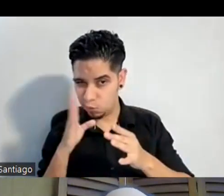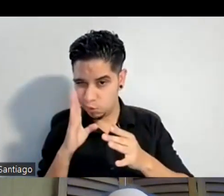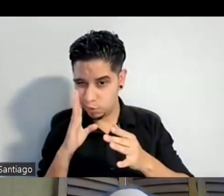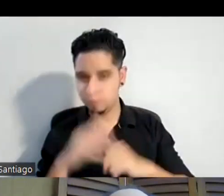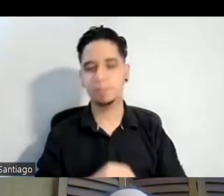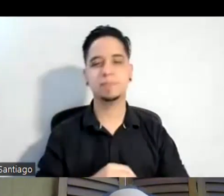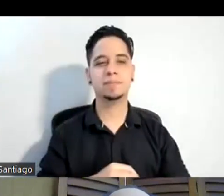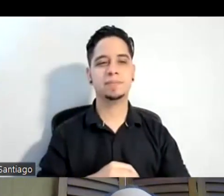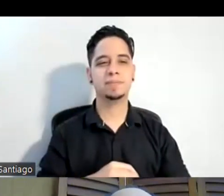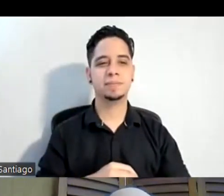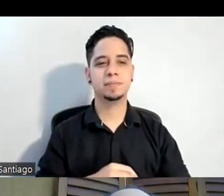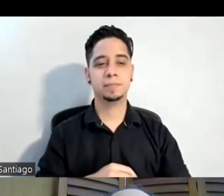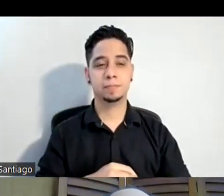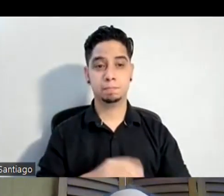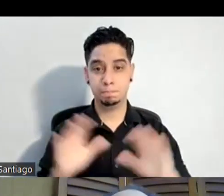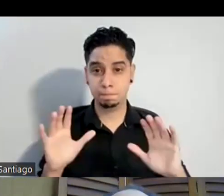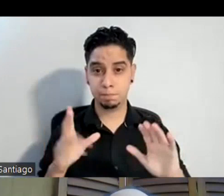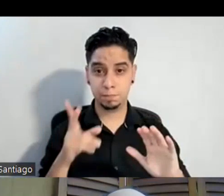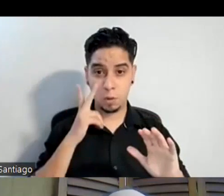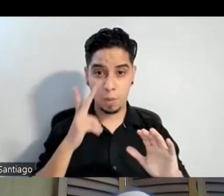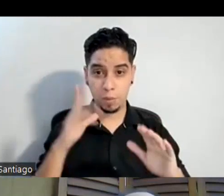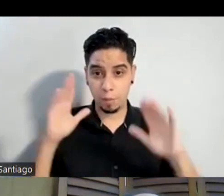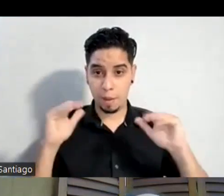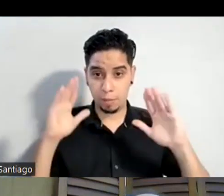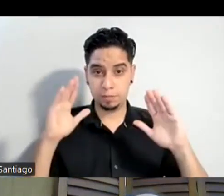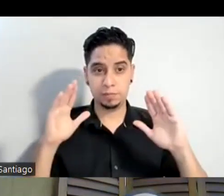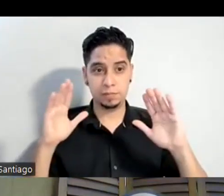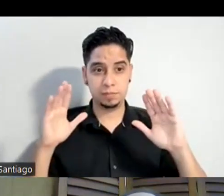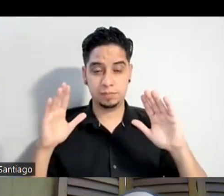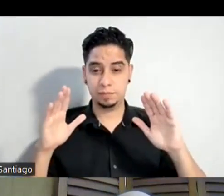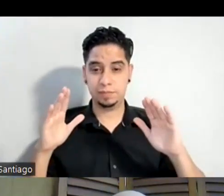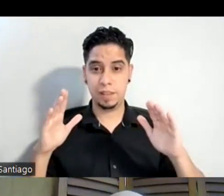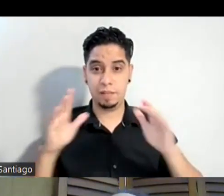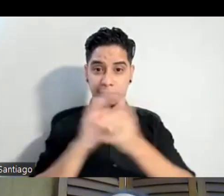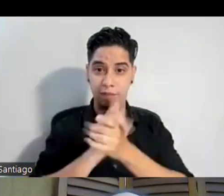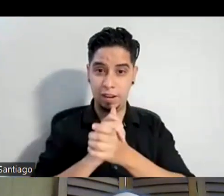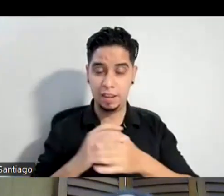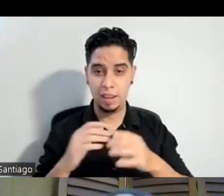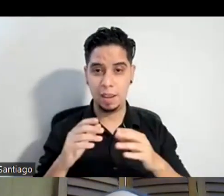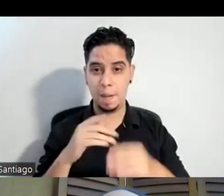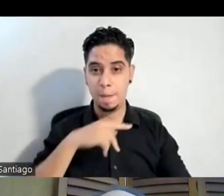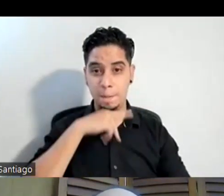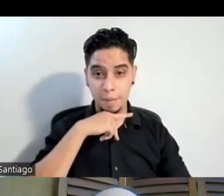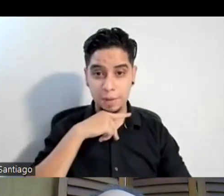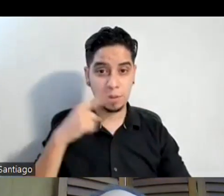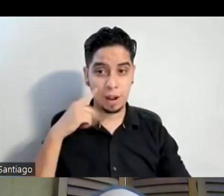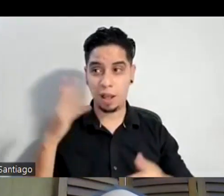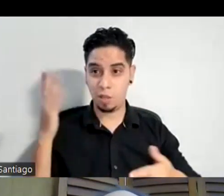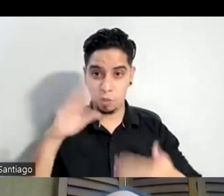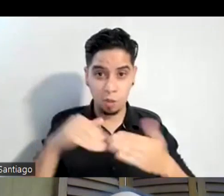así que nos vemos y nos vamos bueno pues feliz pavito a todo el mundo que cogan mucho pavito o